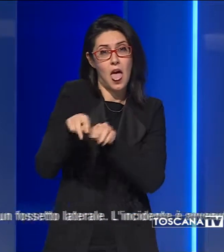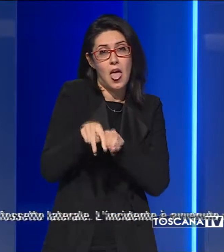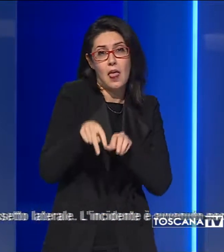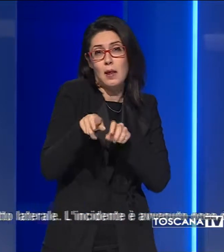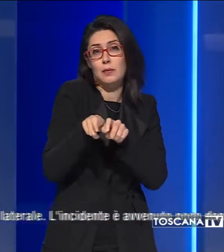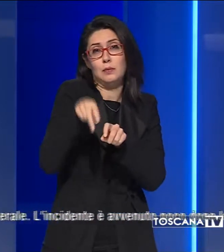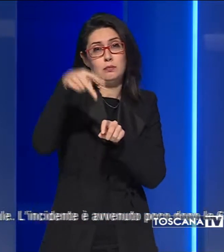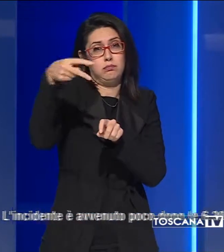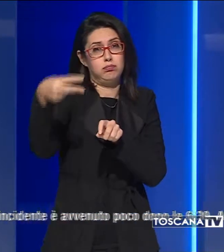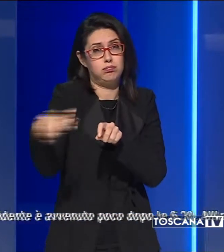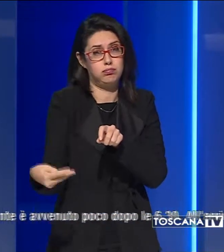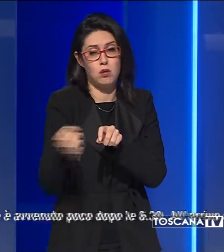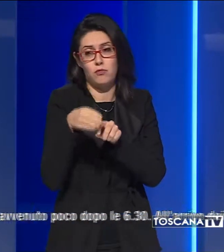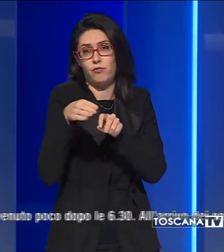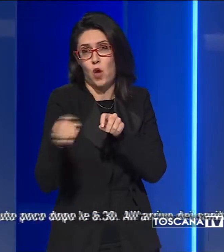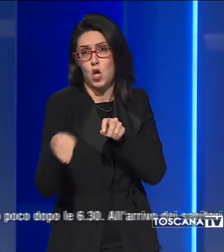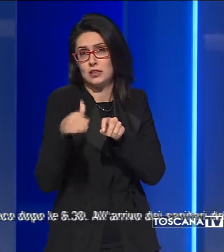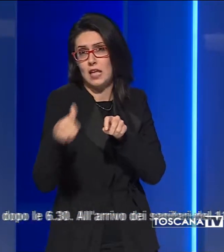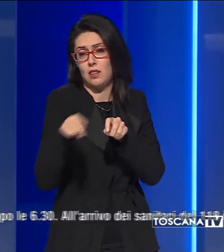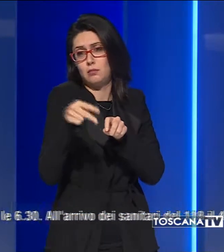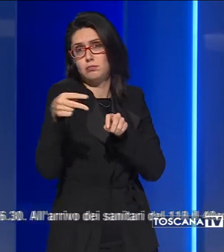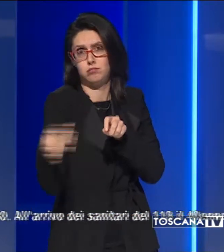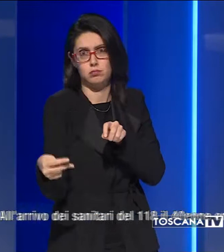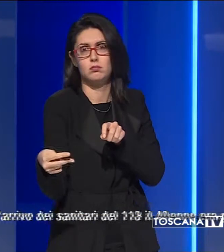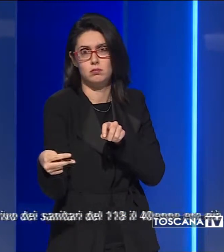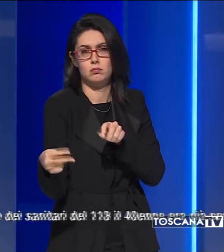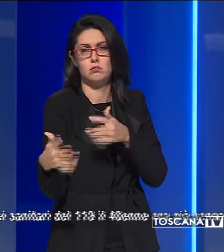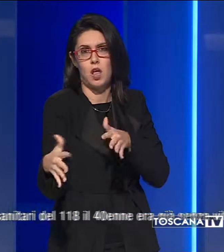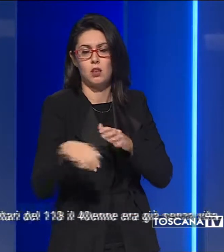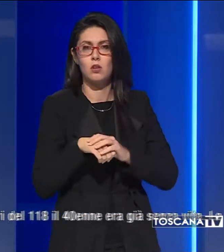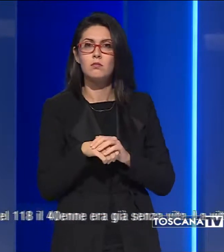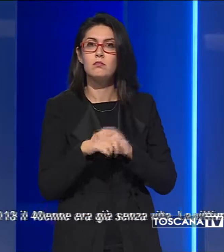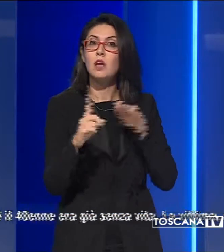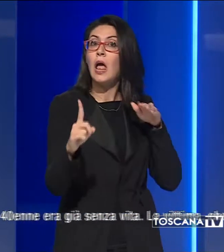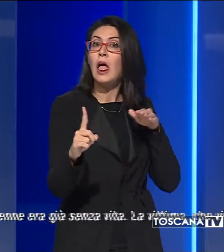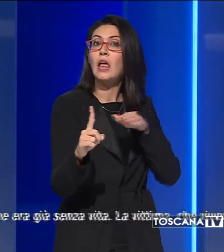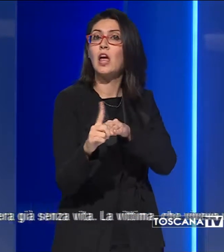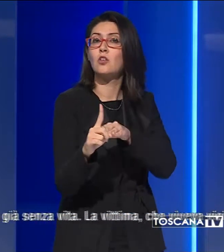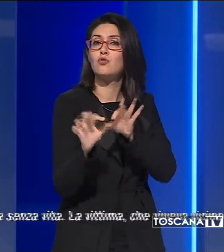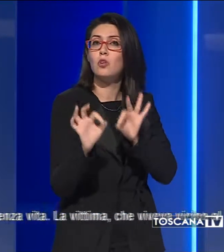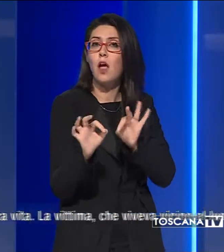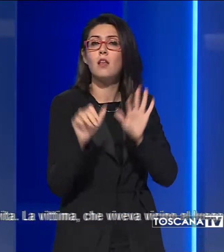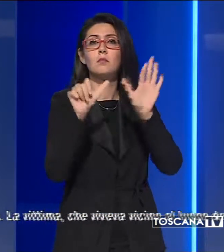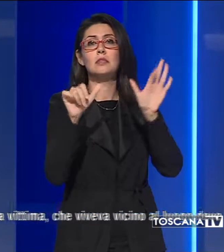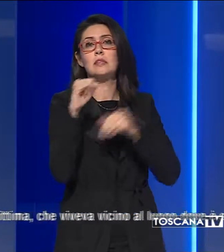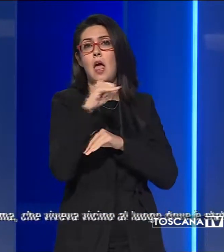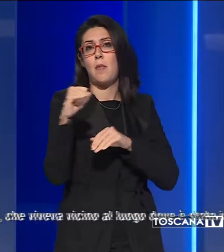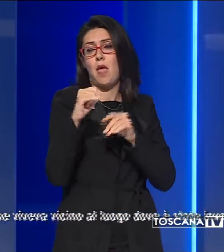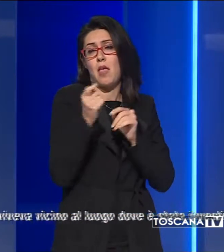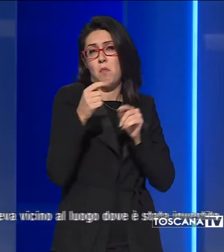finendo in un fossetto laterale. L'incidente è avvenuto poco dopo le 6.30.